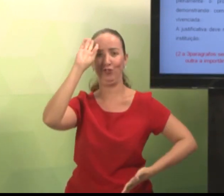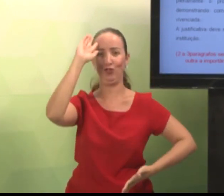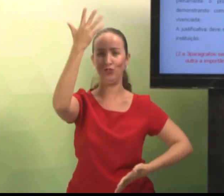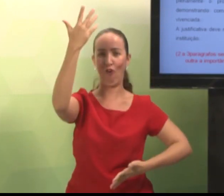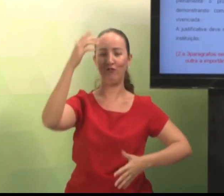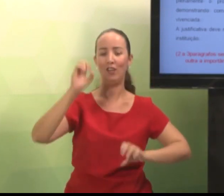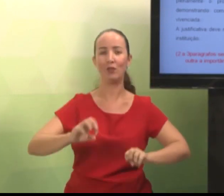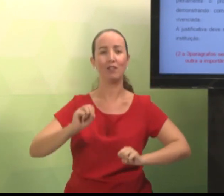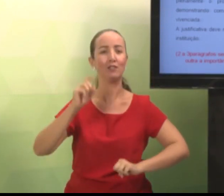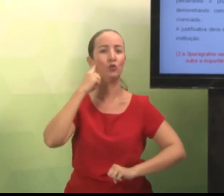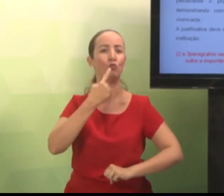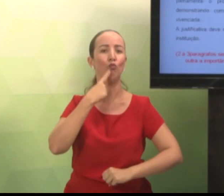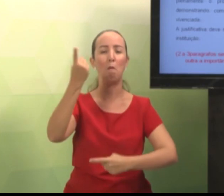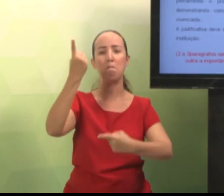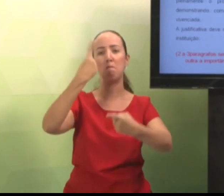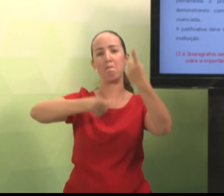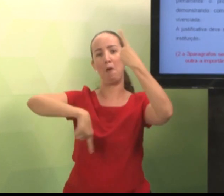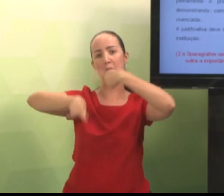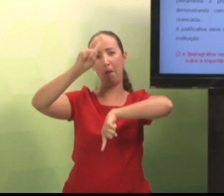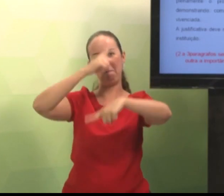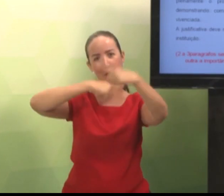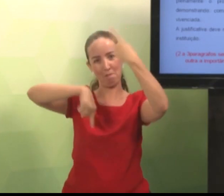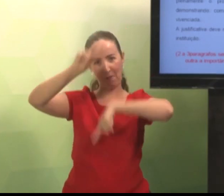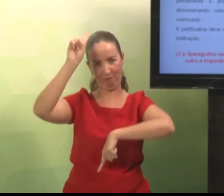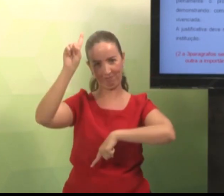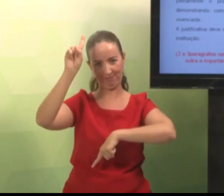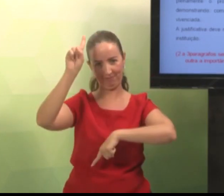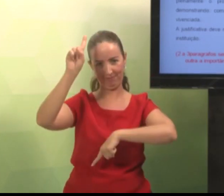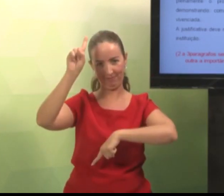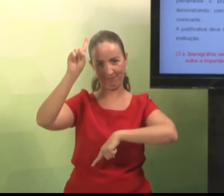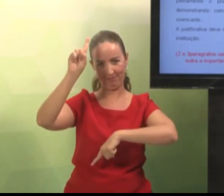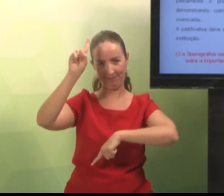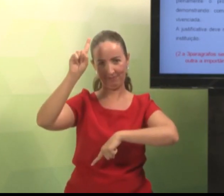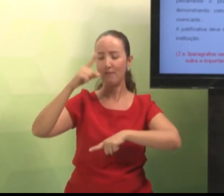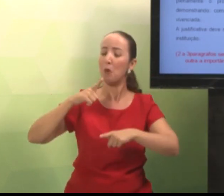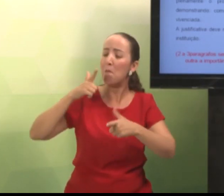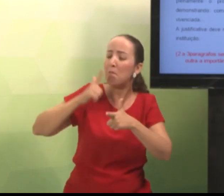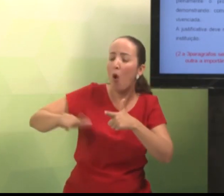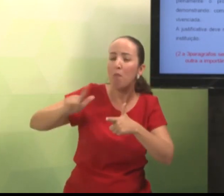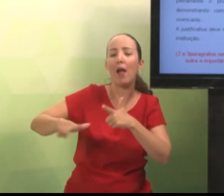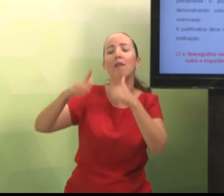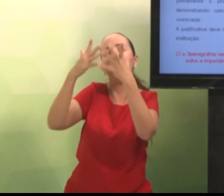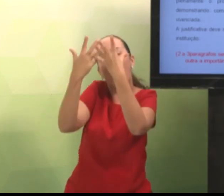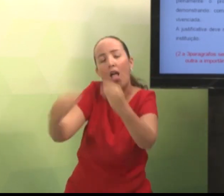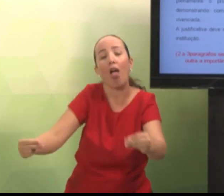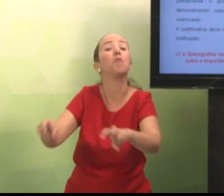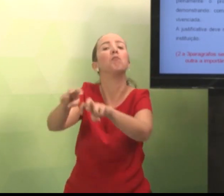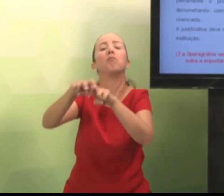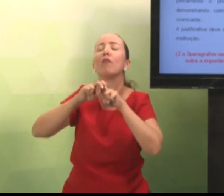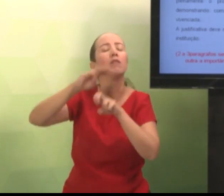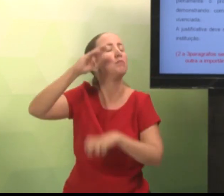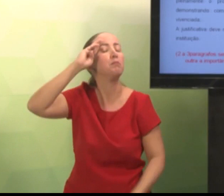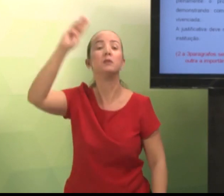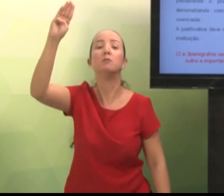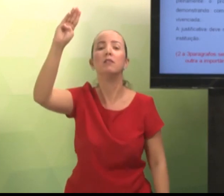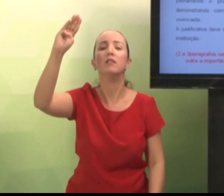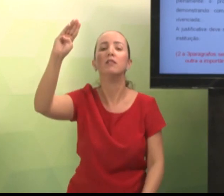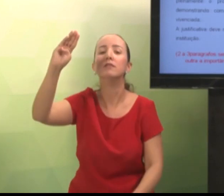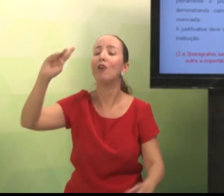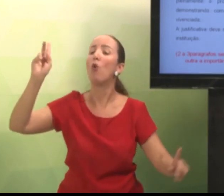Estimular o uso da língua de sinais. E o desenvolvimento desse processo educacional. Para o surdo. Então, você pode contextualizar